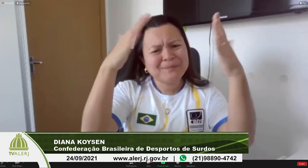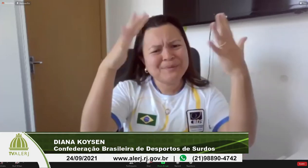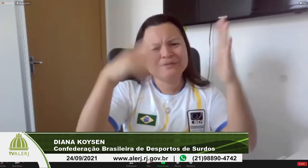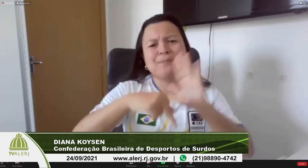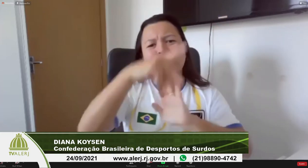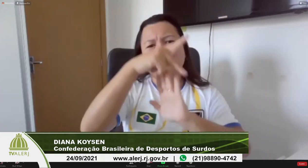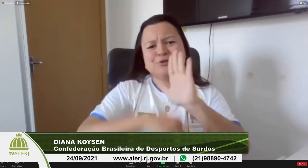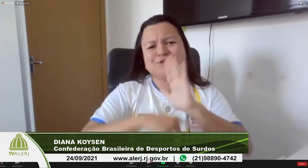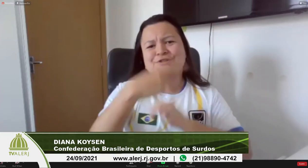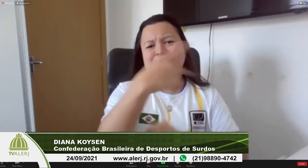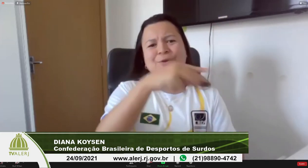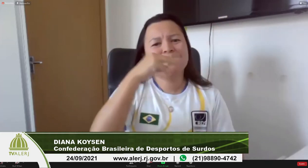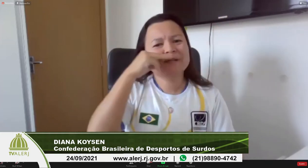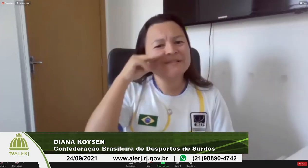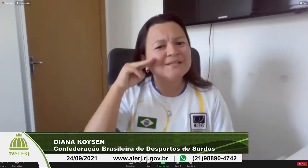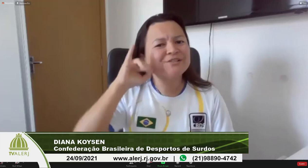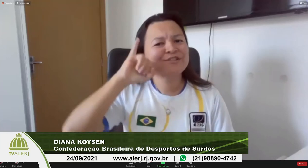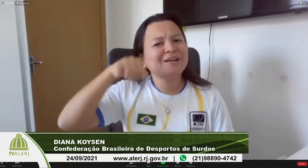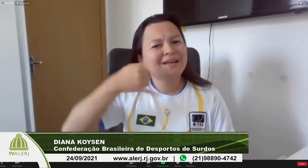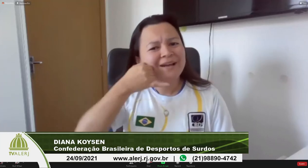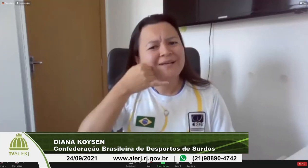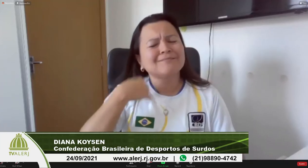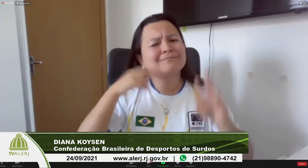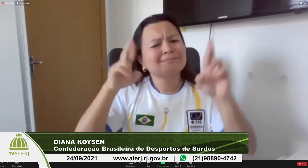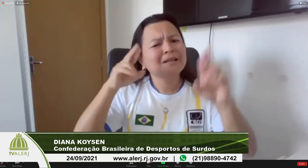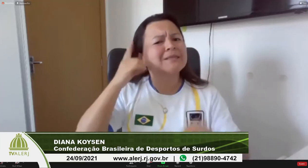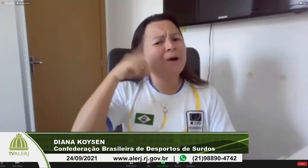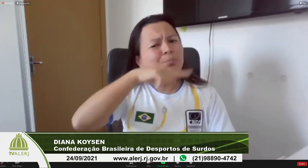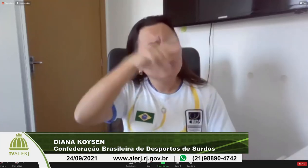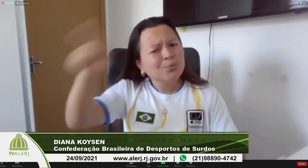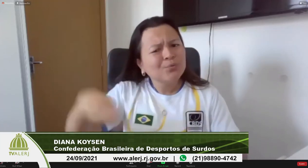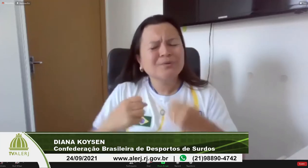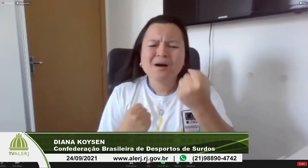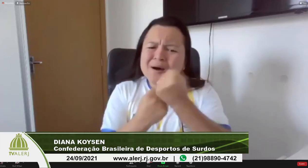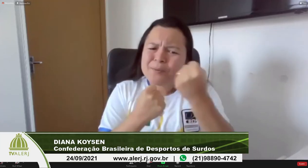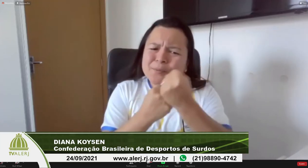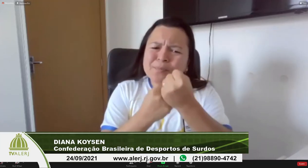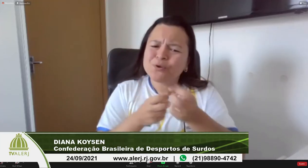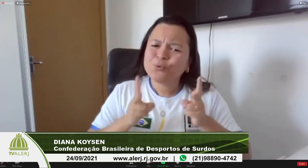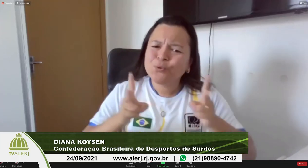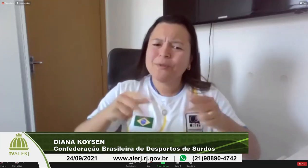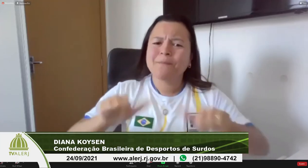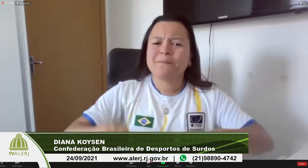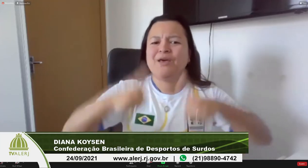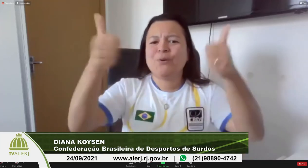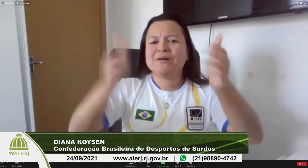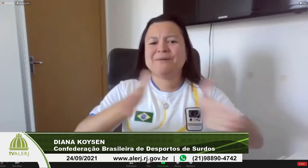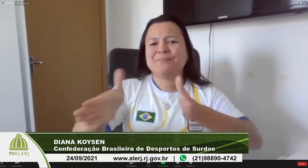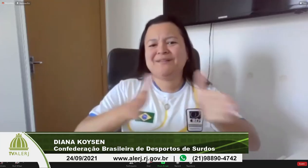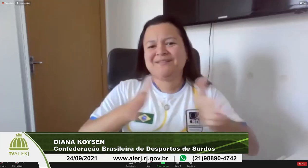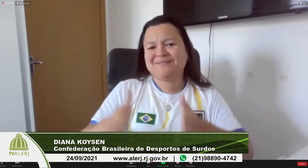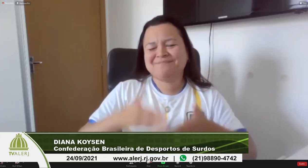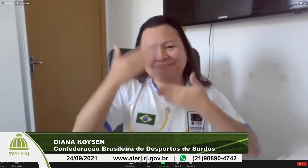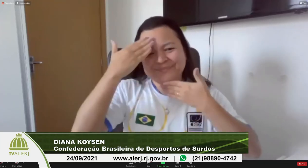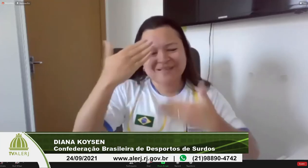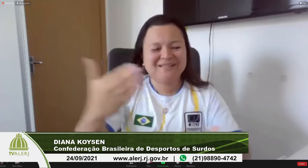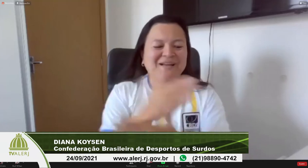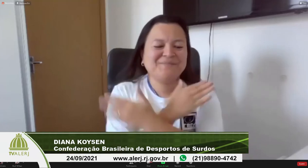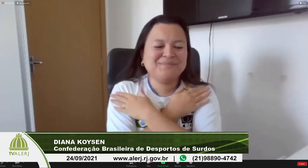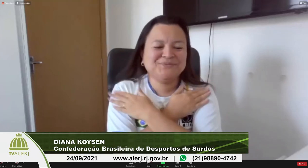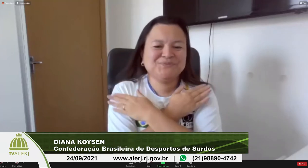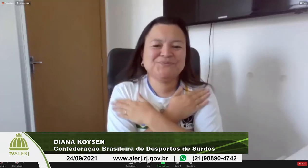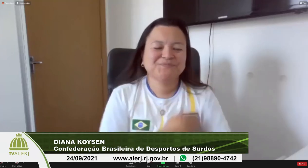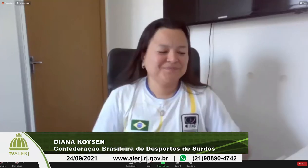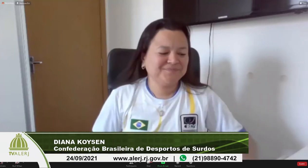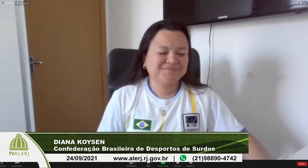do surdo então assim eu trouxe essas pequenas reflexões que levam a ações grandiosas eu conto com o apoio